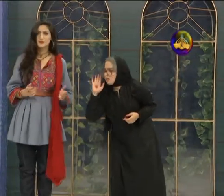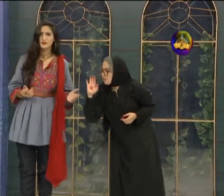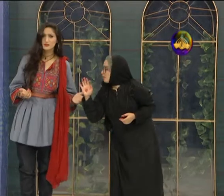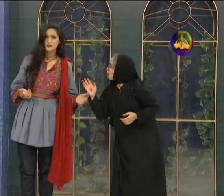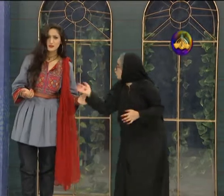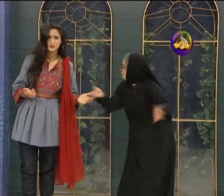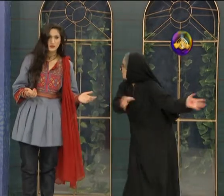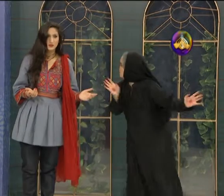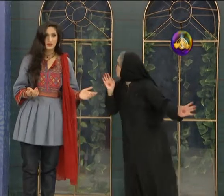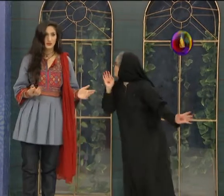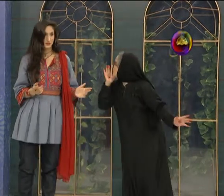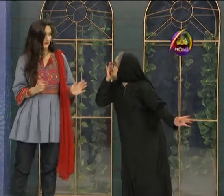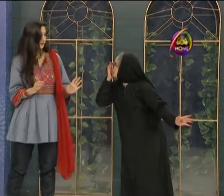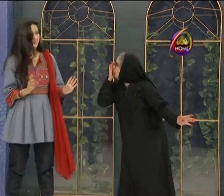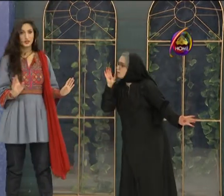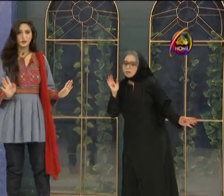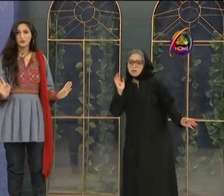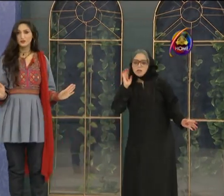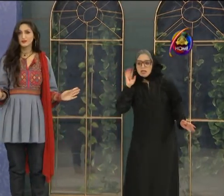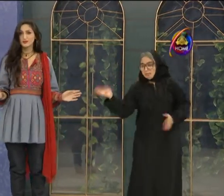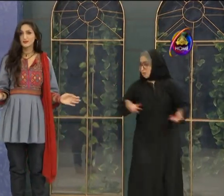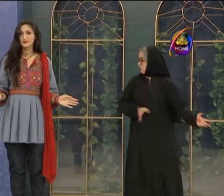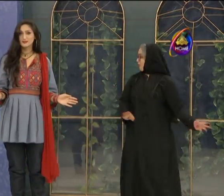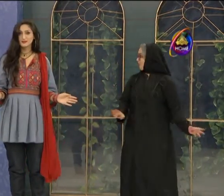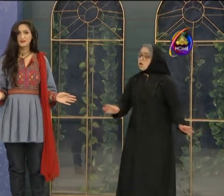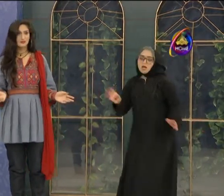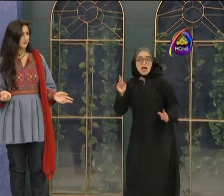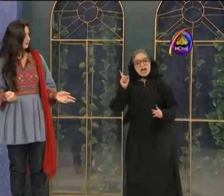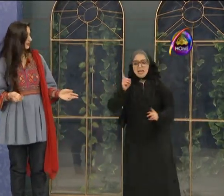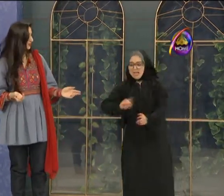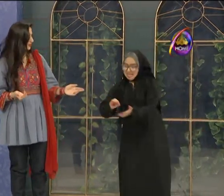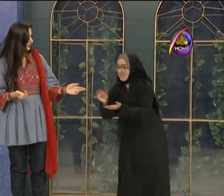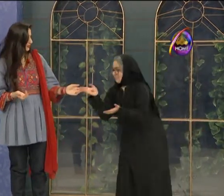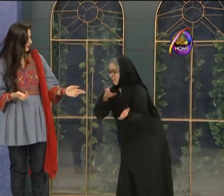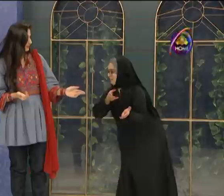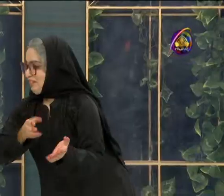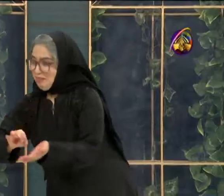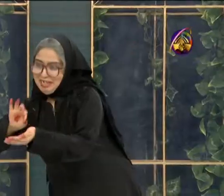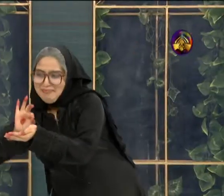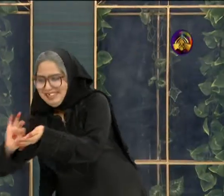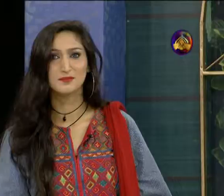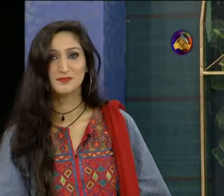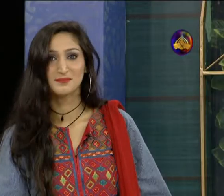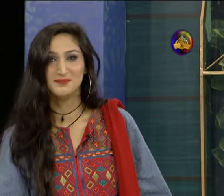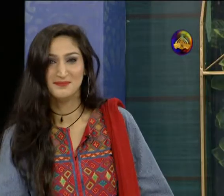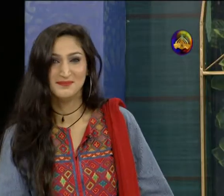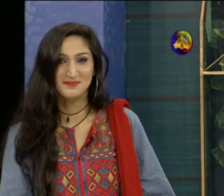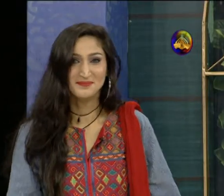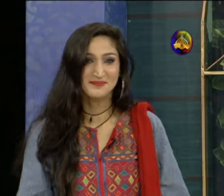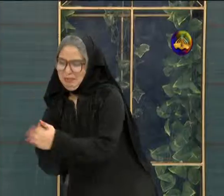ابھی تجھے آواز آ رہی ہے نئی تو مجھے تو آ رہی ہے میں ساتھ والے محلے میں تین ہی لگا گئے یہ دکھتے کوئی